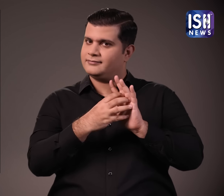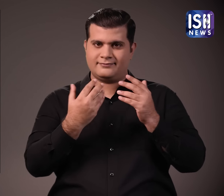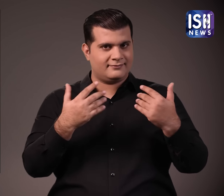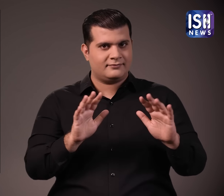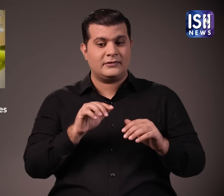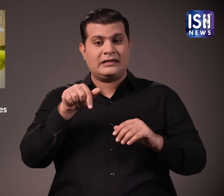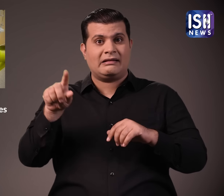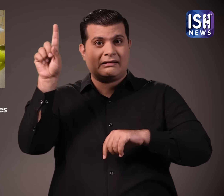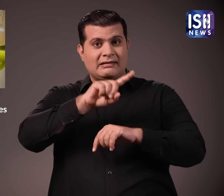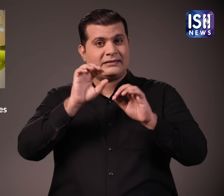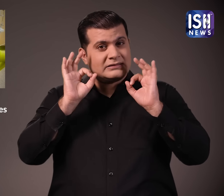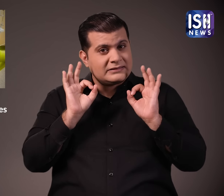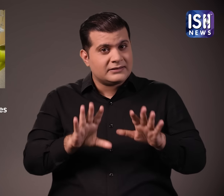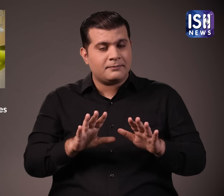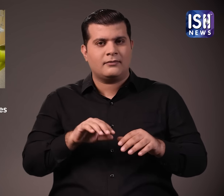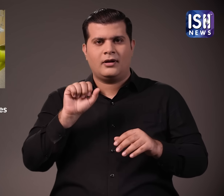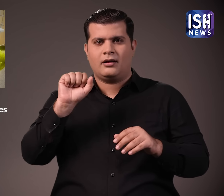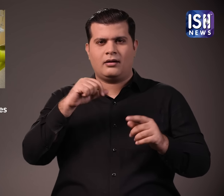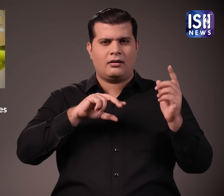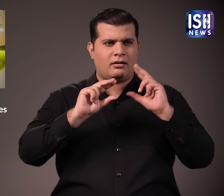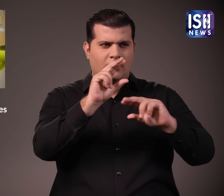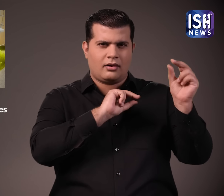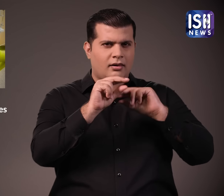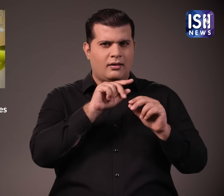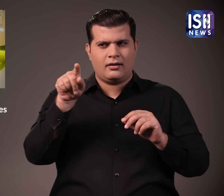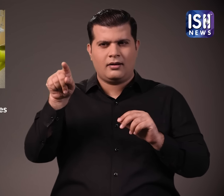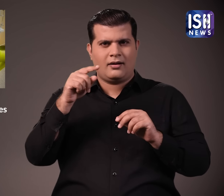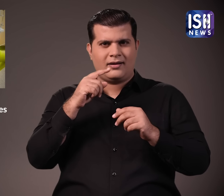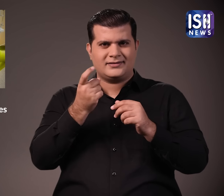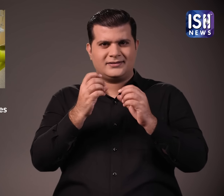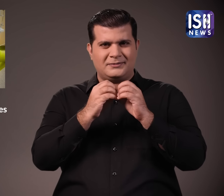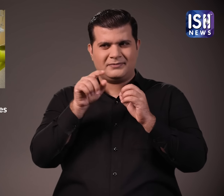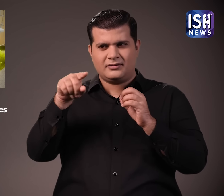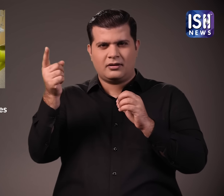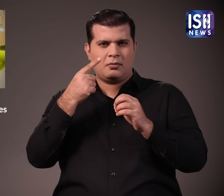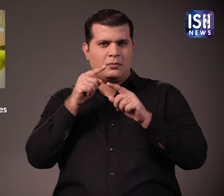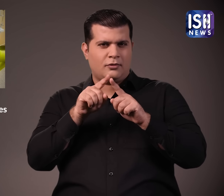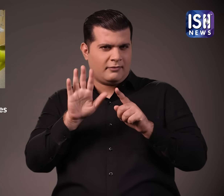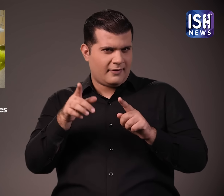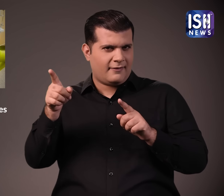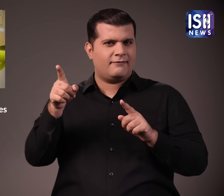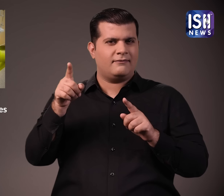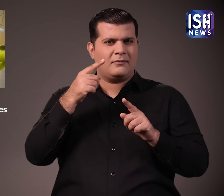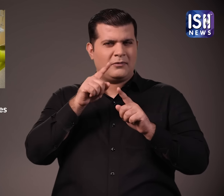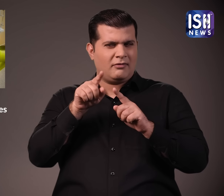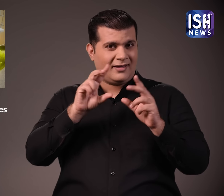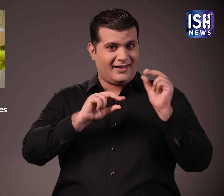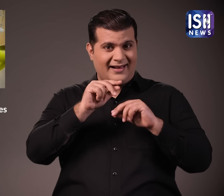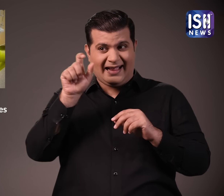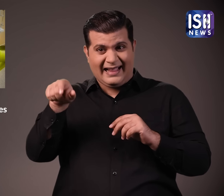उसी तिन जास्मिन के कतित बॉइफरिंड टीविय अभिनेता अली गोनी ने अपनी और